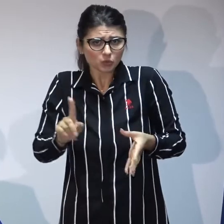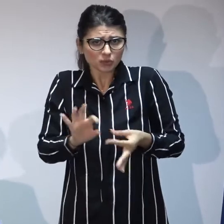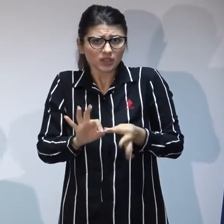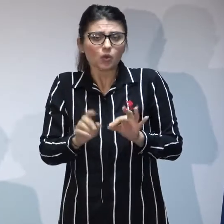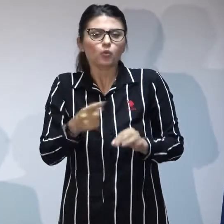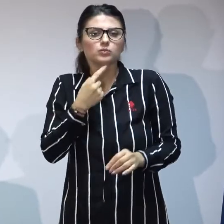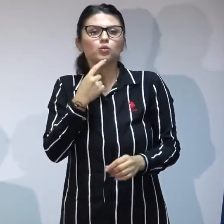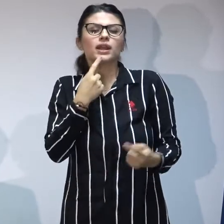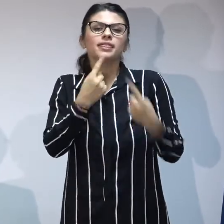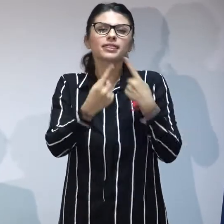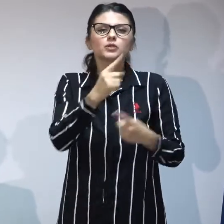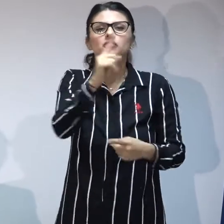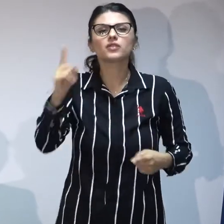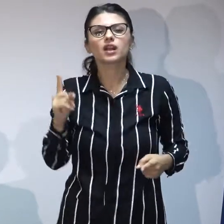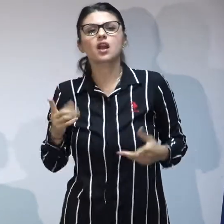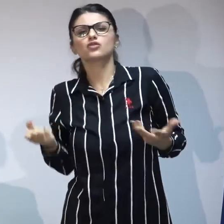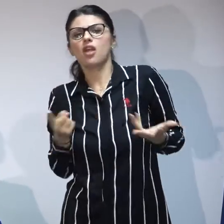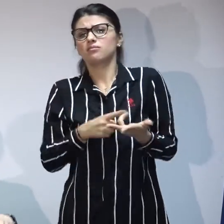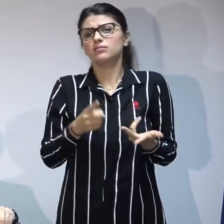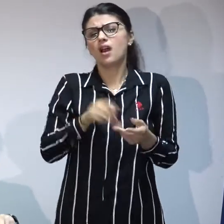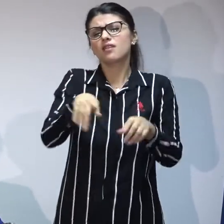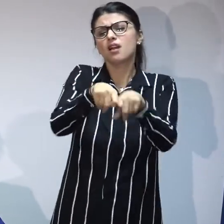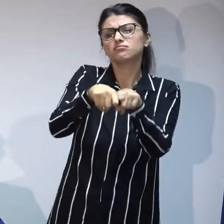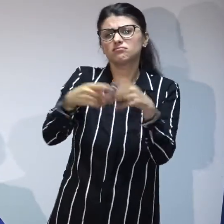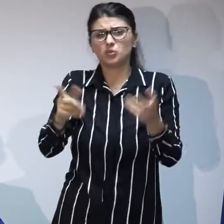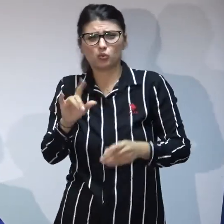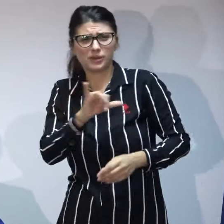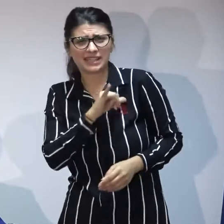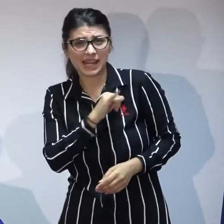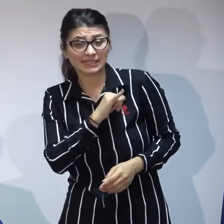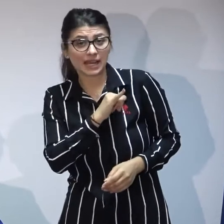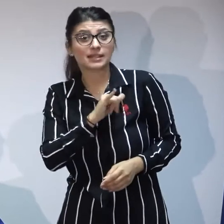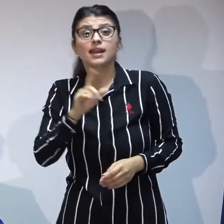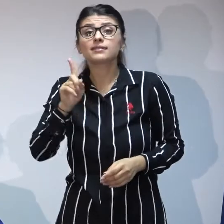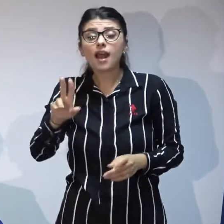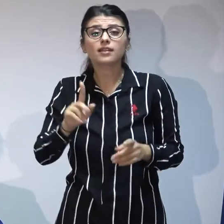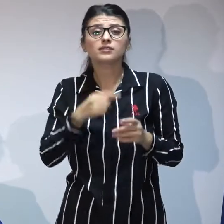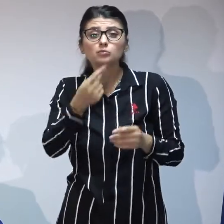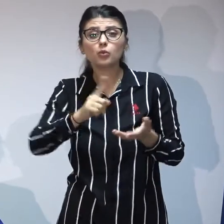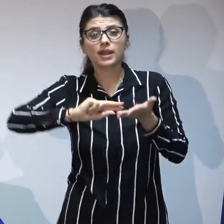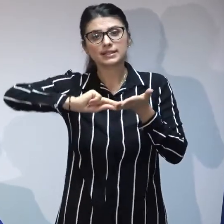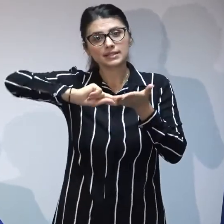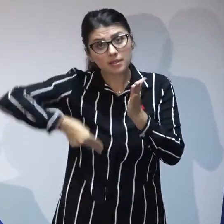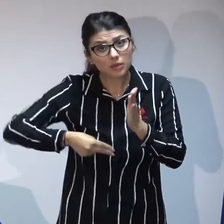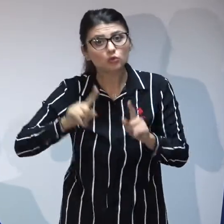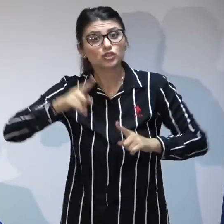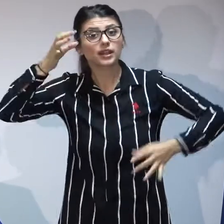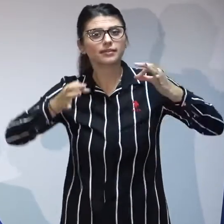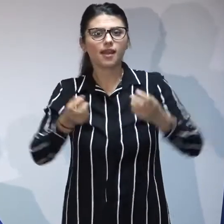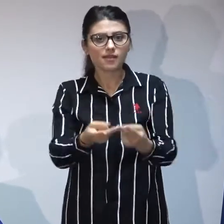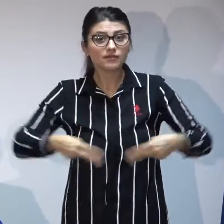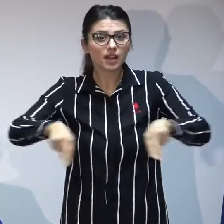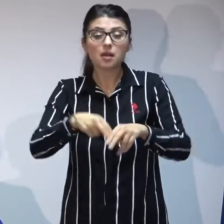și nu discutăm pe fiecare caz în parte însă concluzia și semnătura va aparține pentru că de